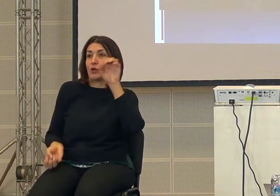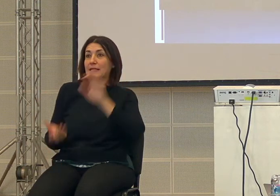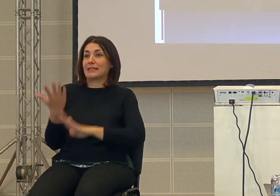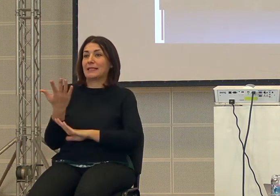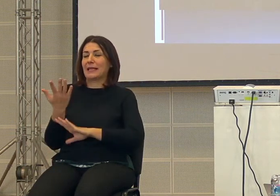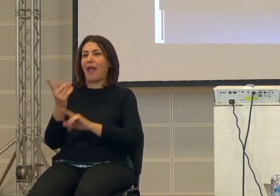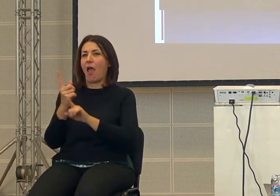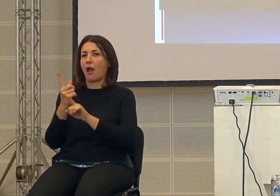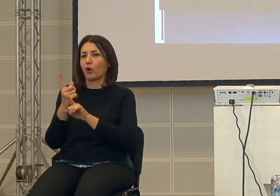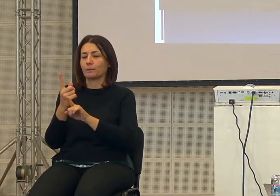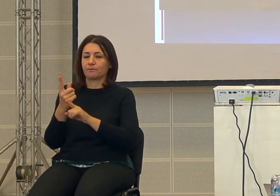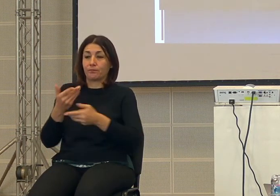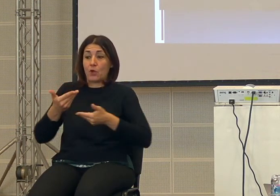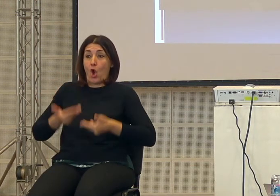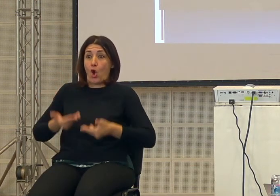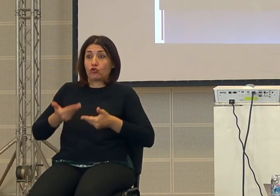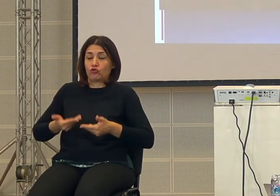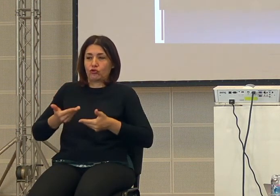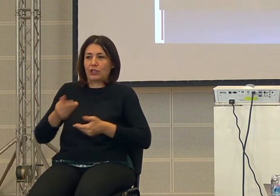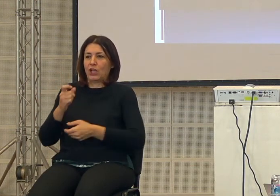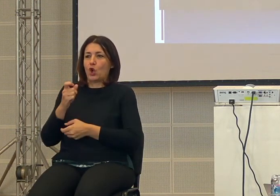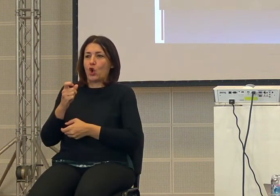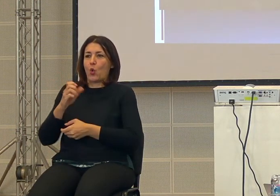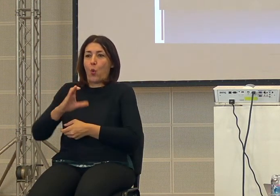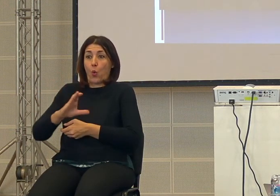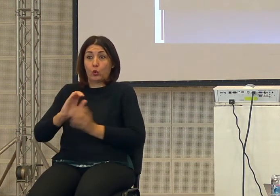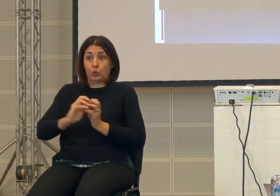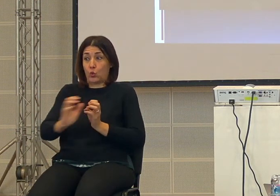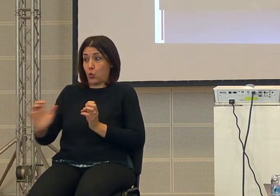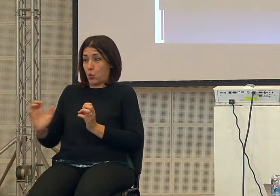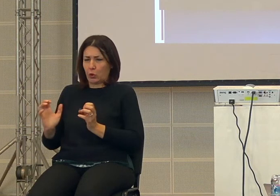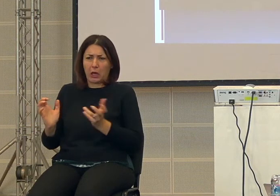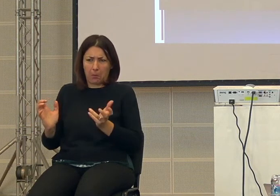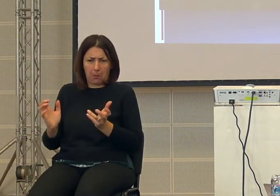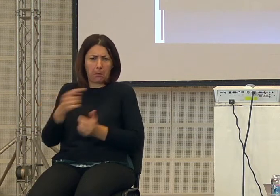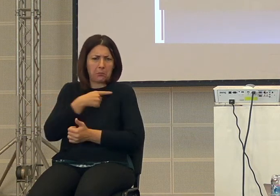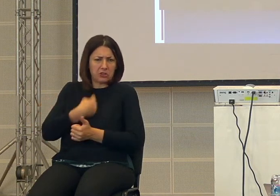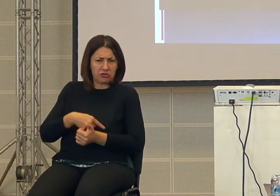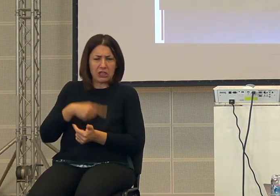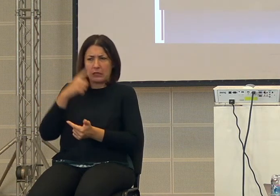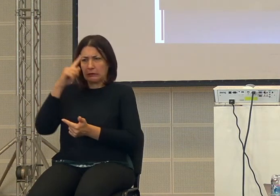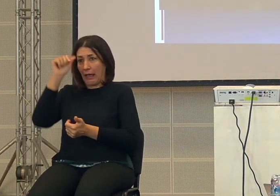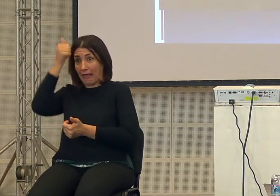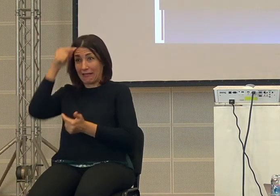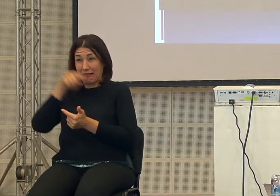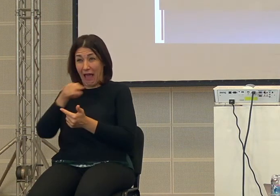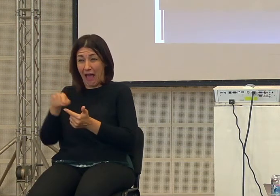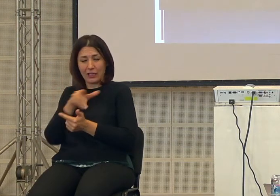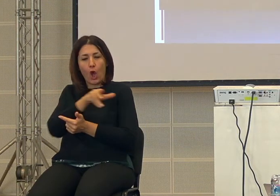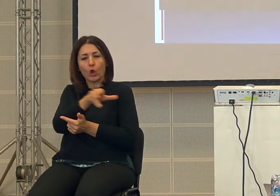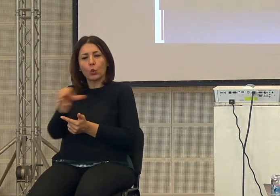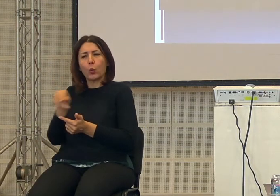modellamento cioè oggi le culture che sono in giro per il mondo anche quella cinese anche quella indiana sono tutte modellate